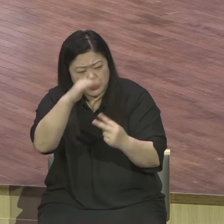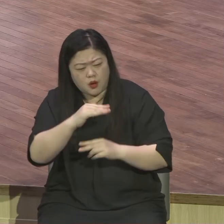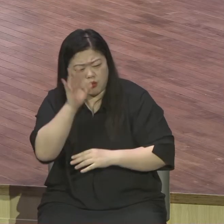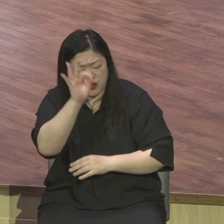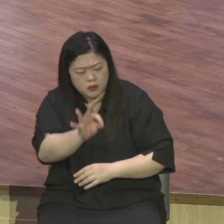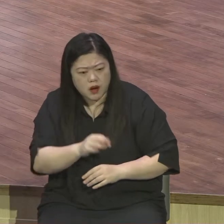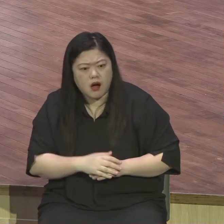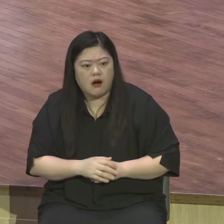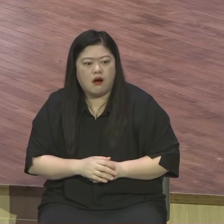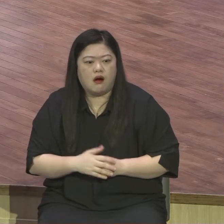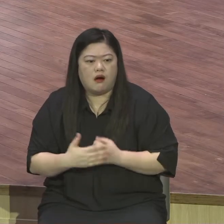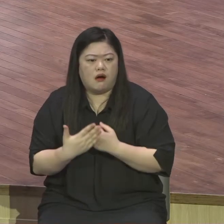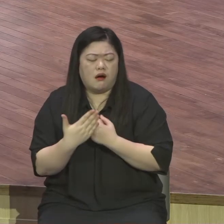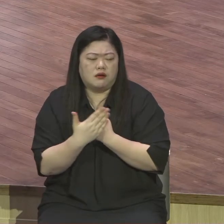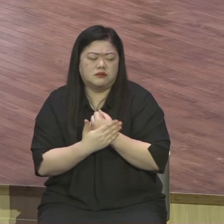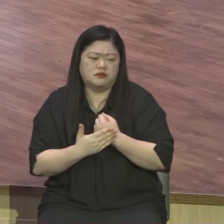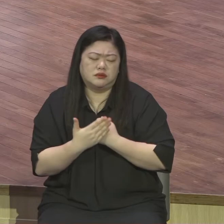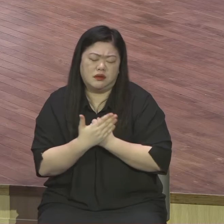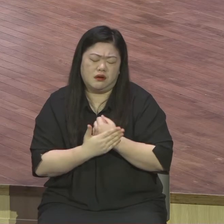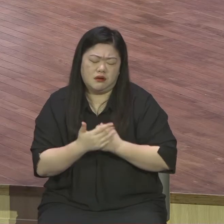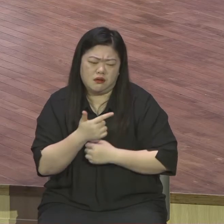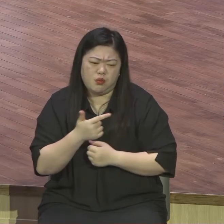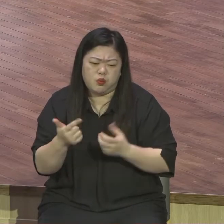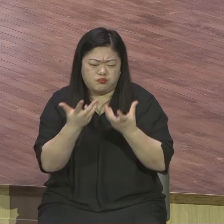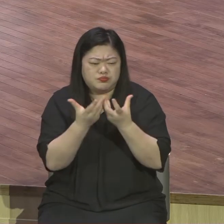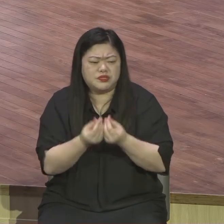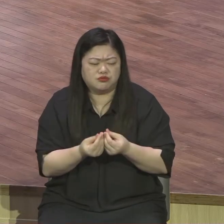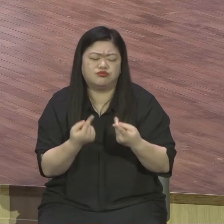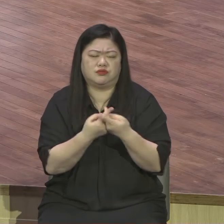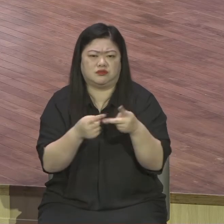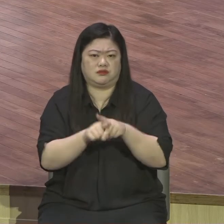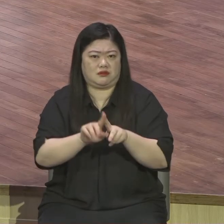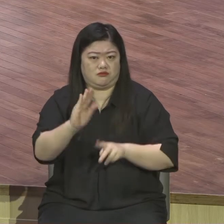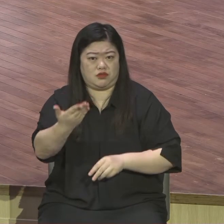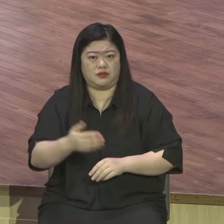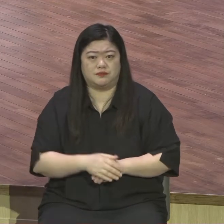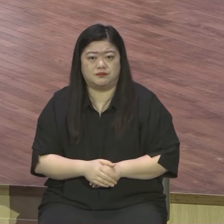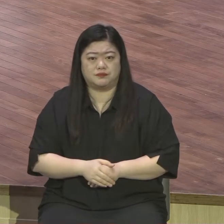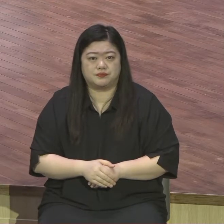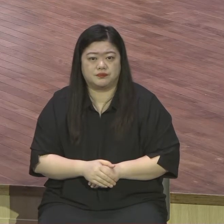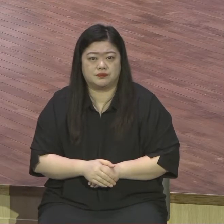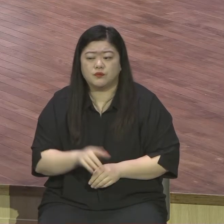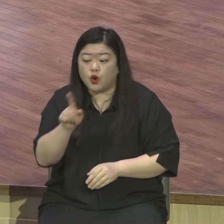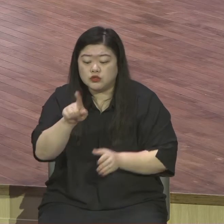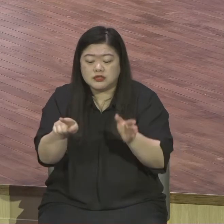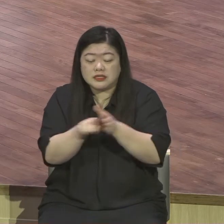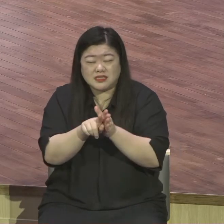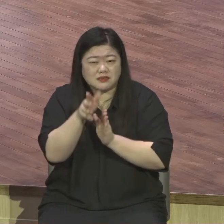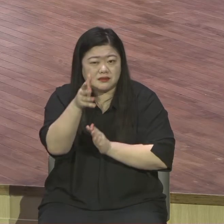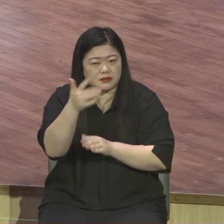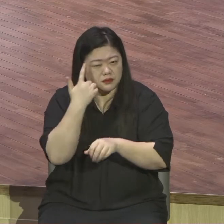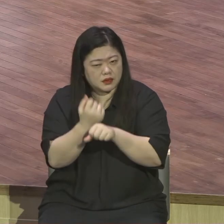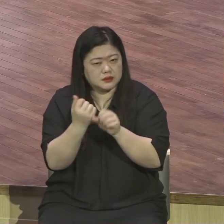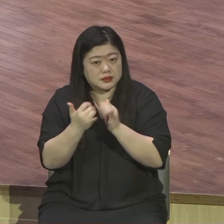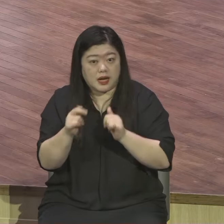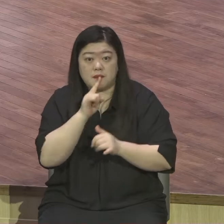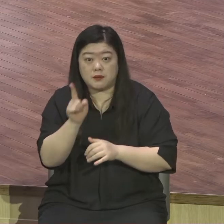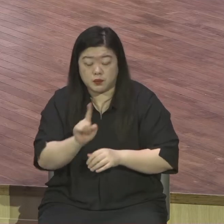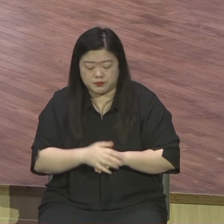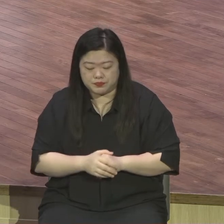은혜로운 비유도 드뭅니다. 그래서 한 신학자는 포도원 품꾼의 이 비유가